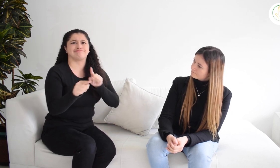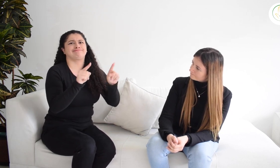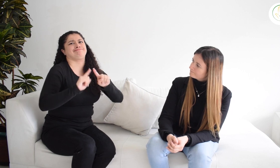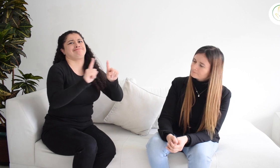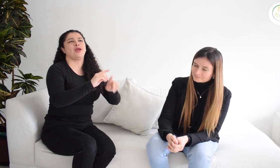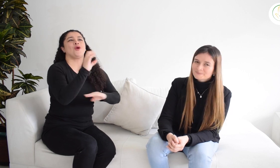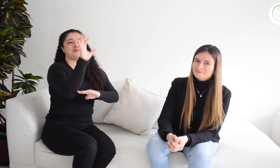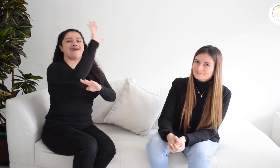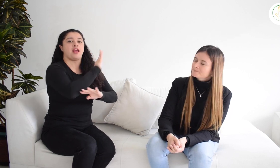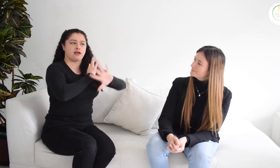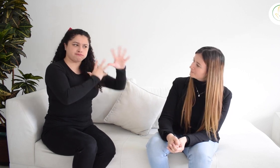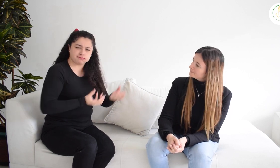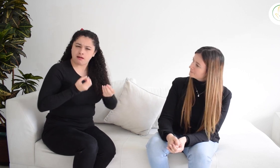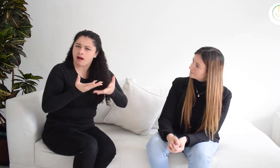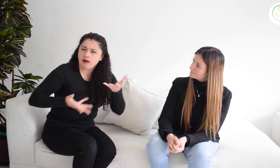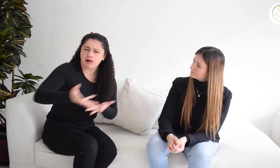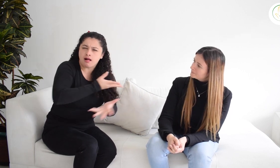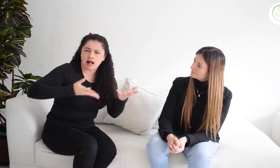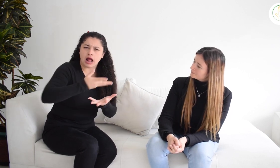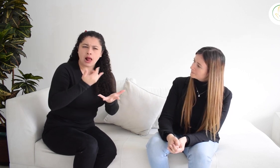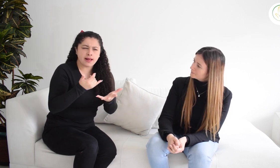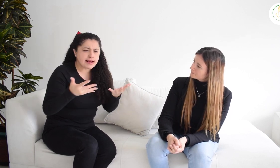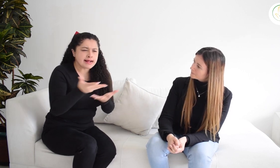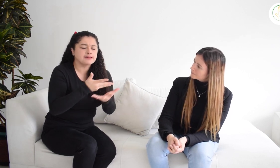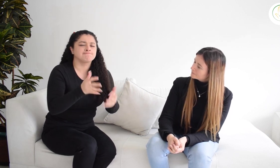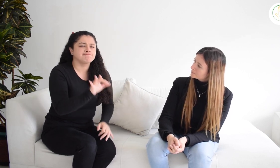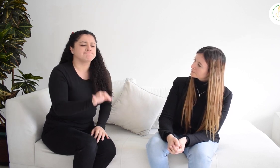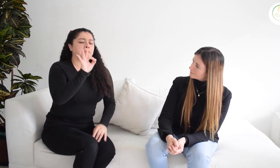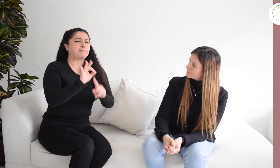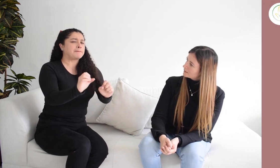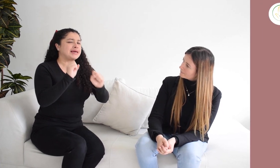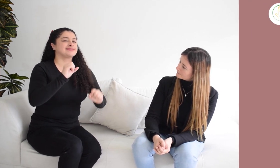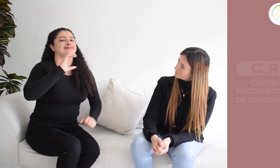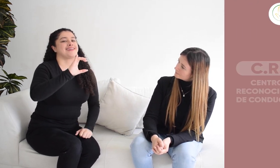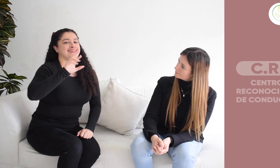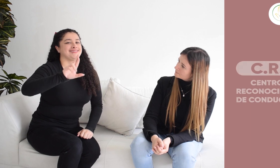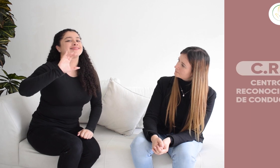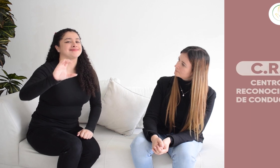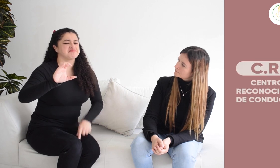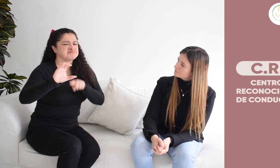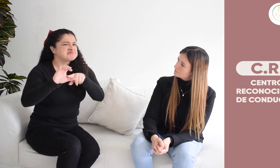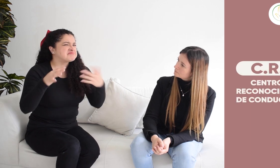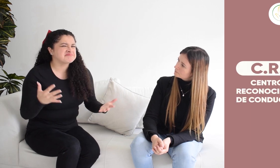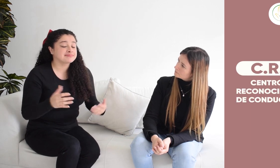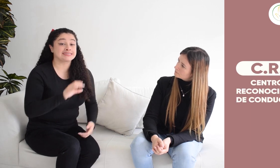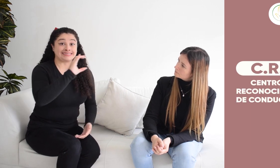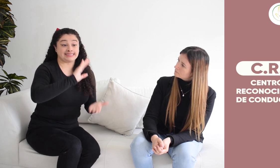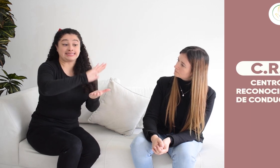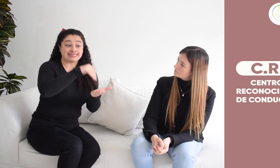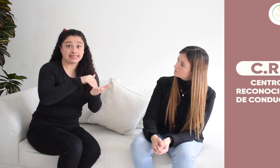razonables, la falta de atención, entre otras dificultades a nivel nacional, haciendo énfasis en los CRC, los